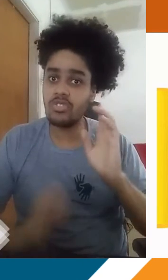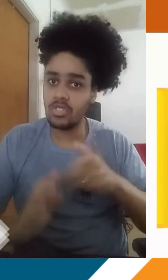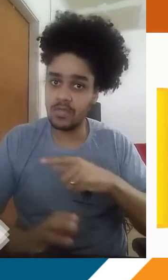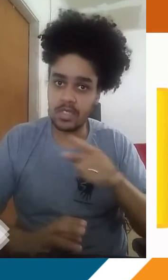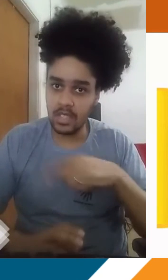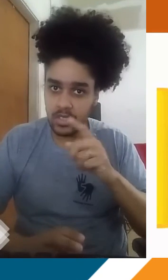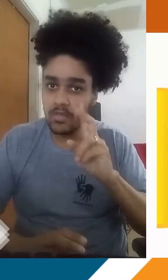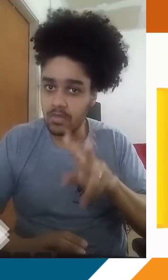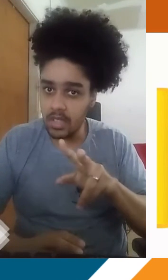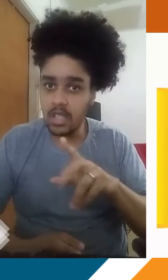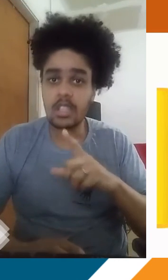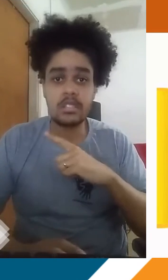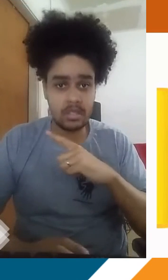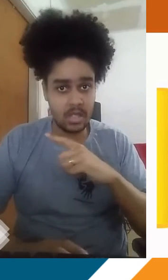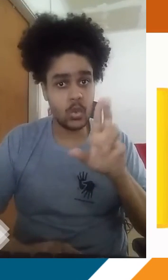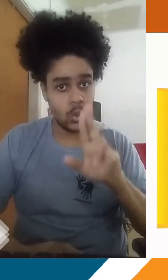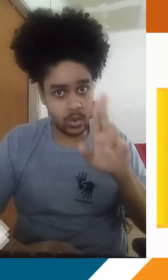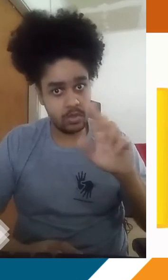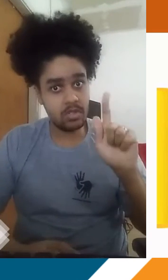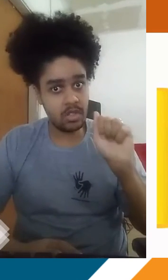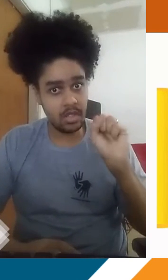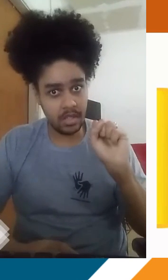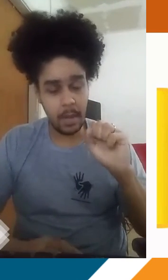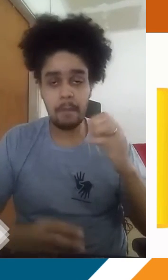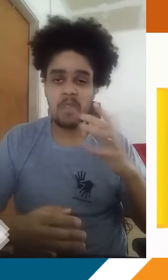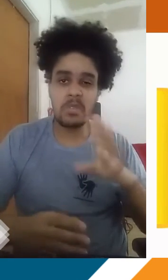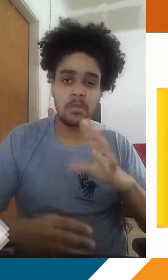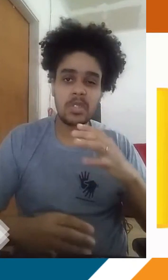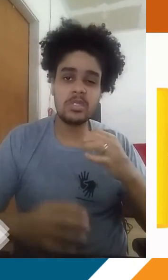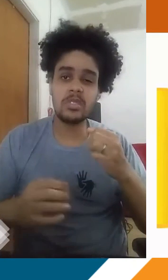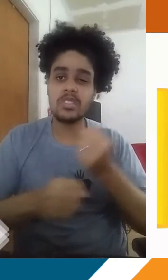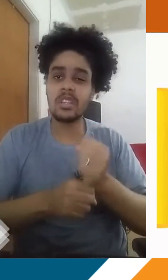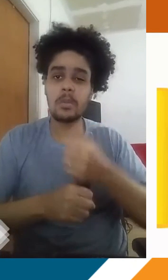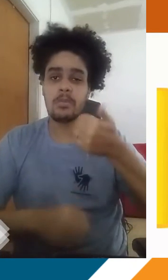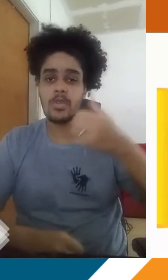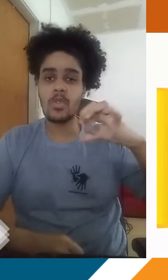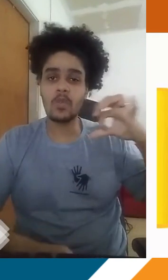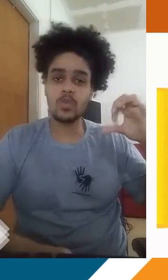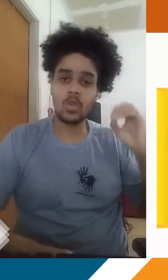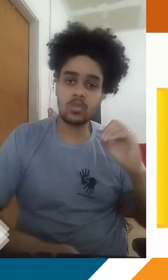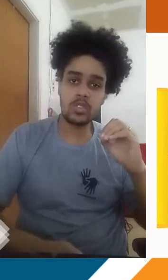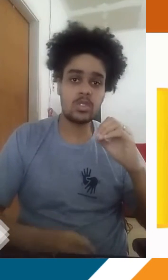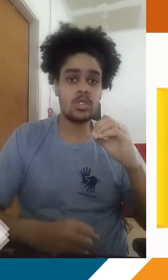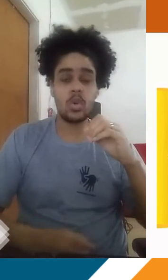motores funcionam tão bem graças à composição de um gás. Até mais ou menos nos anos 90, a gente tinha o uso